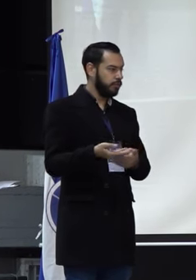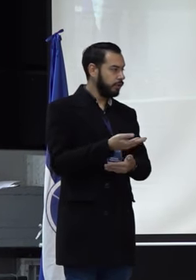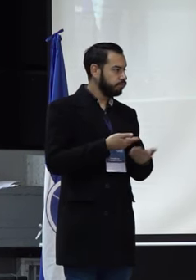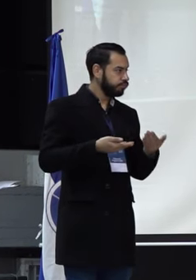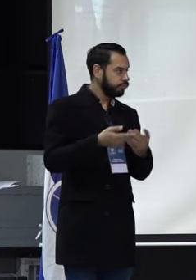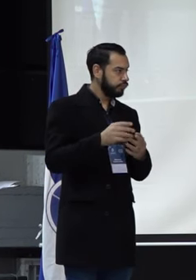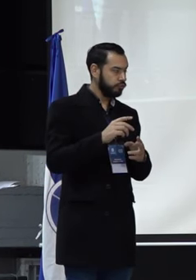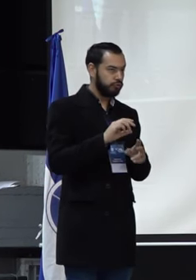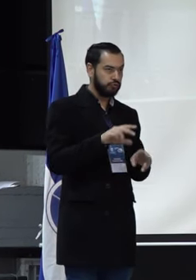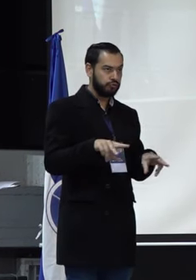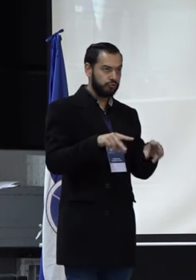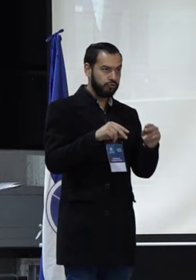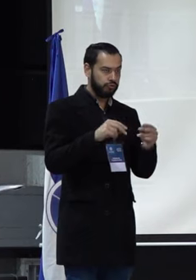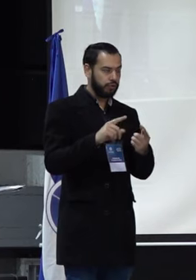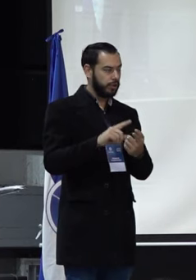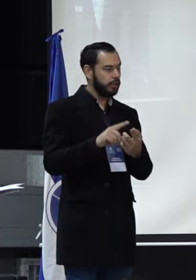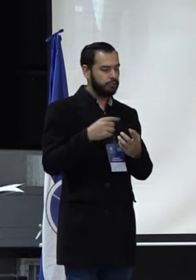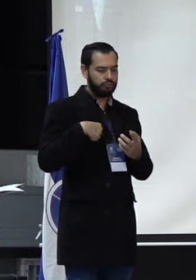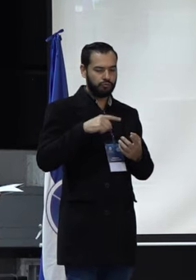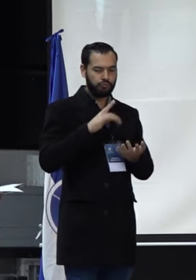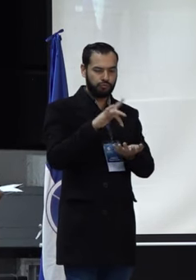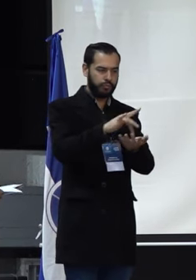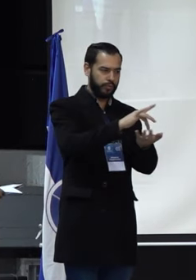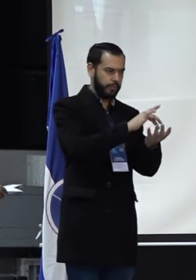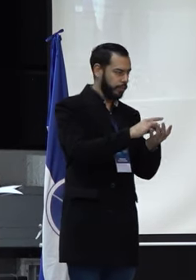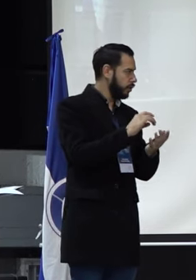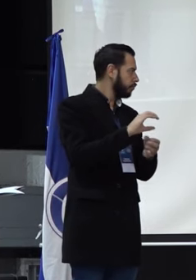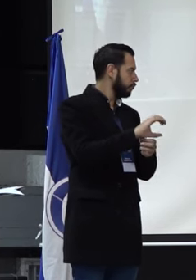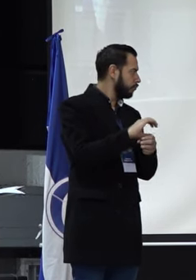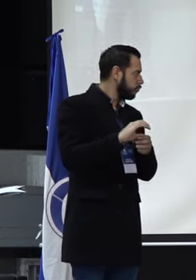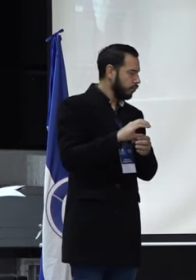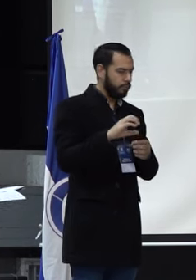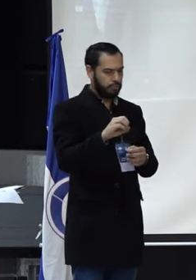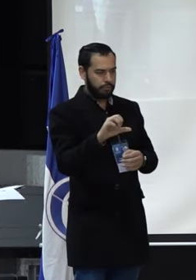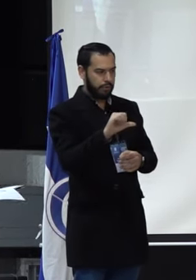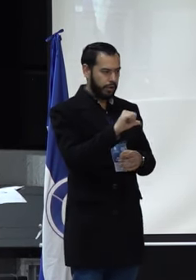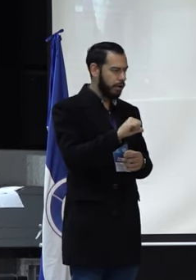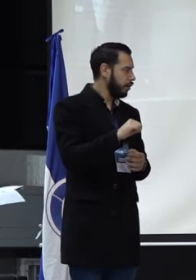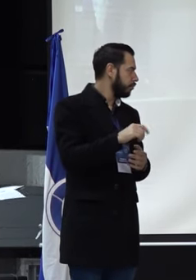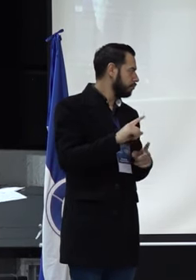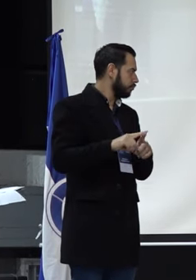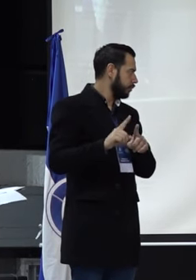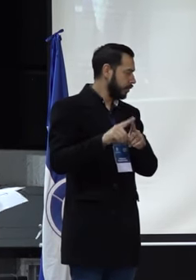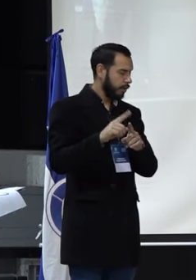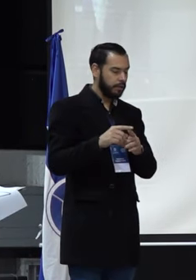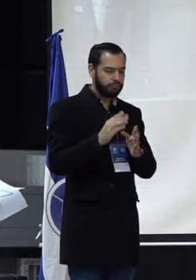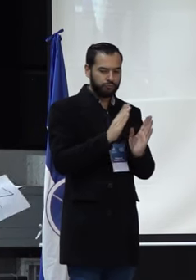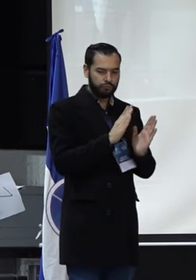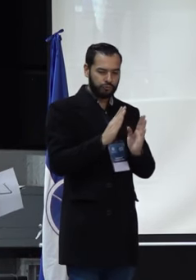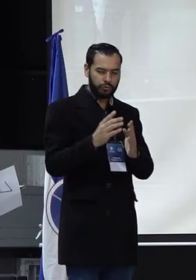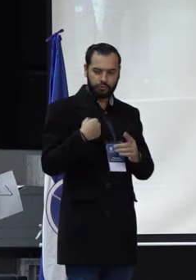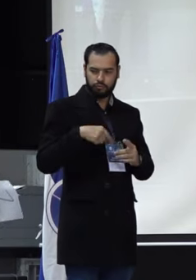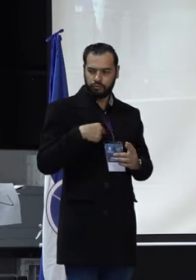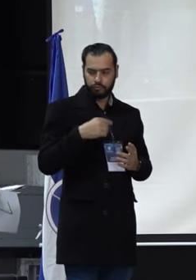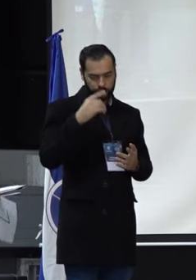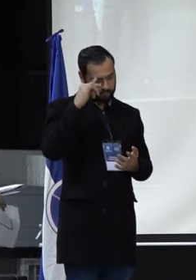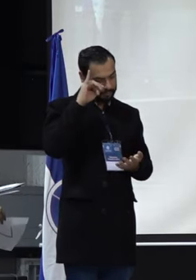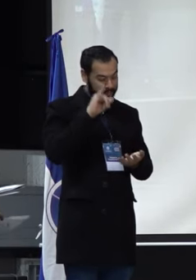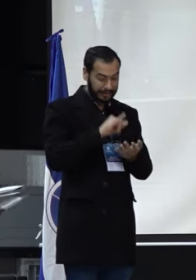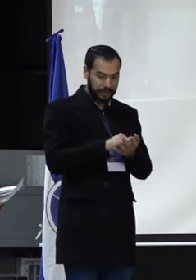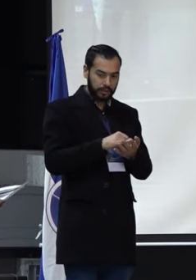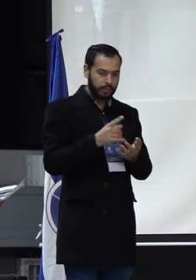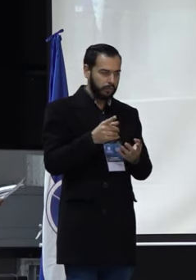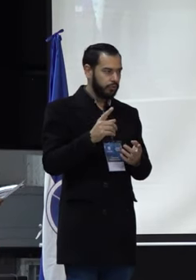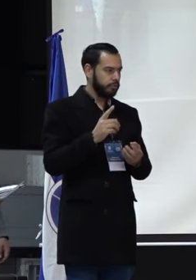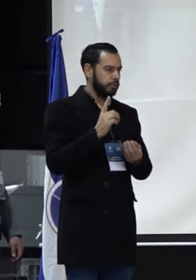todos los espacios en los cuales nos desenvolvemos como ciudadanos, ciudadanas, docentes y demás. En ese orden de ideas consideramos absolutamente necesario